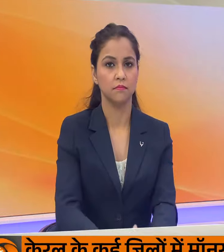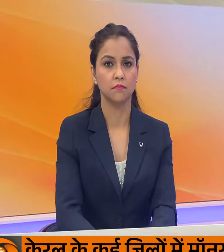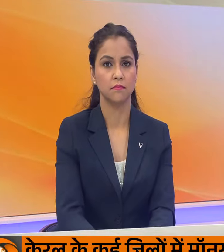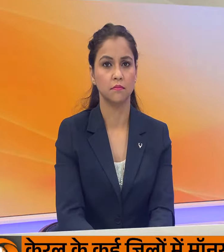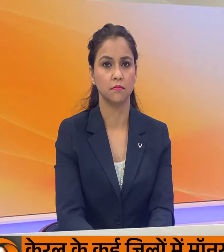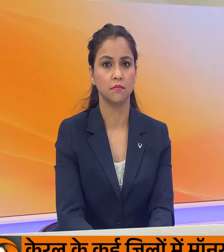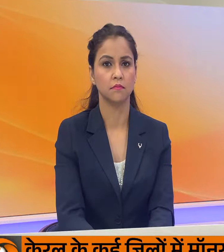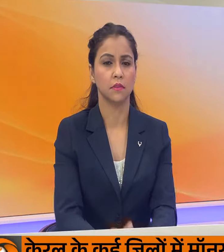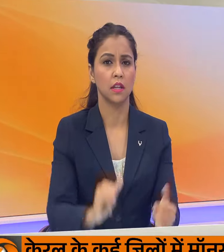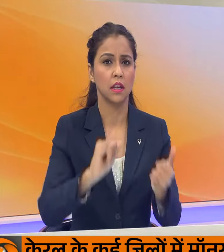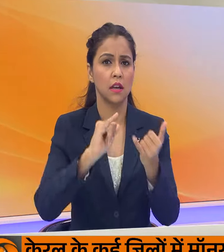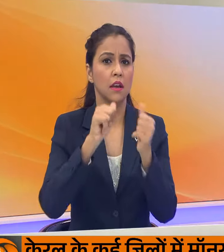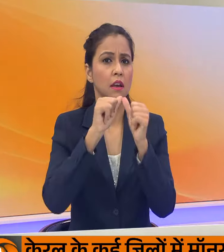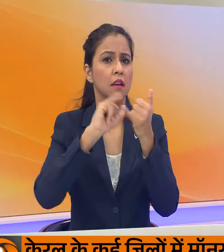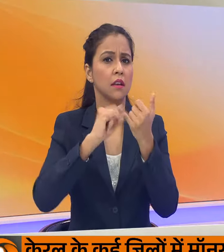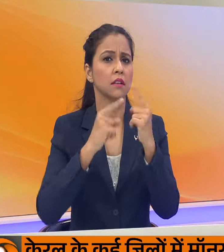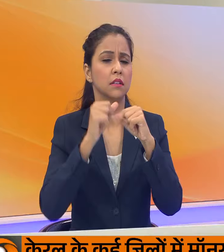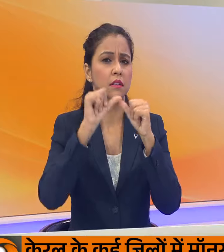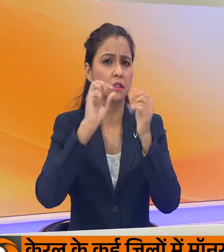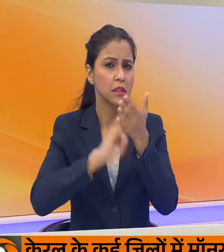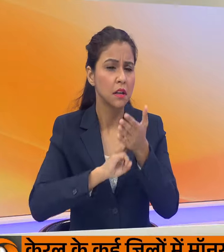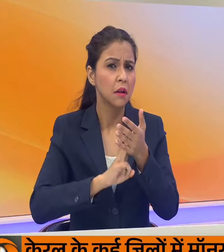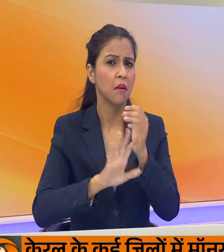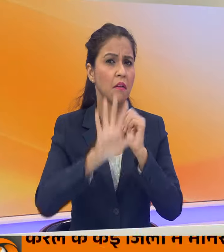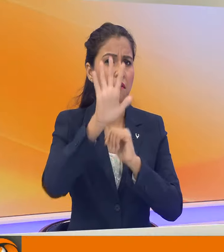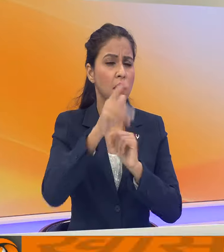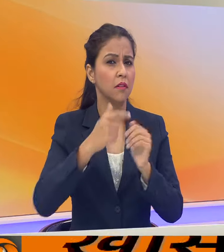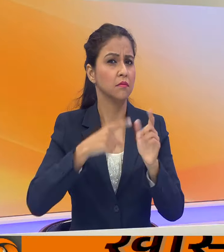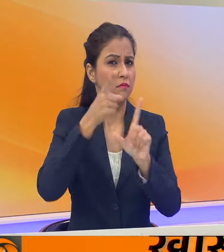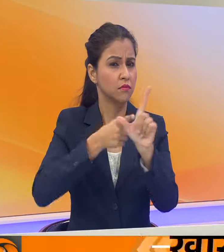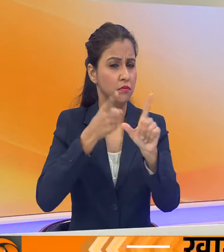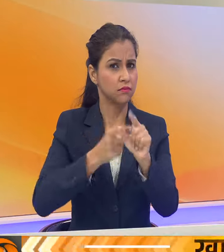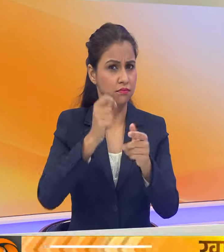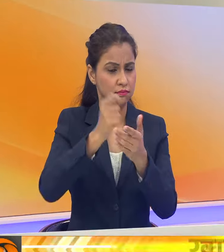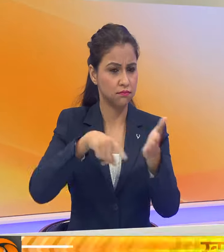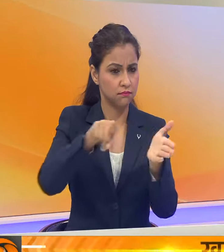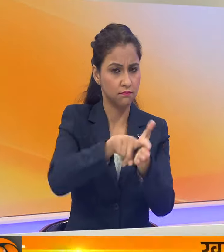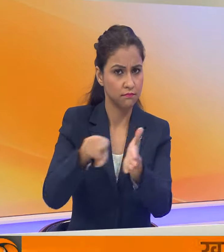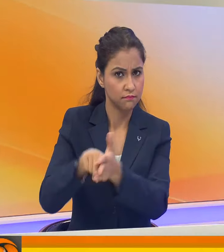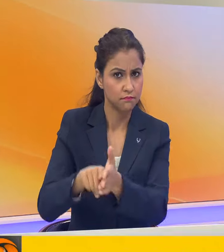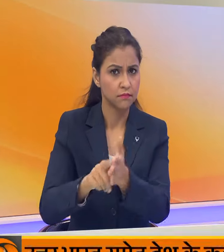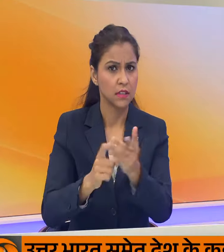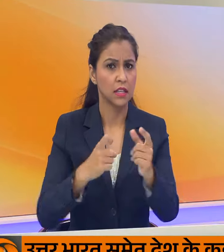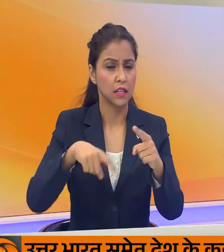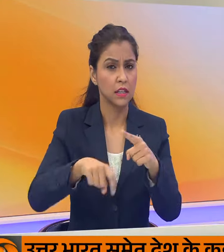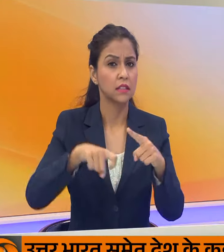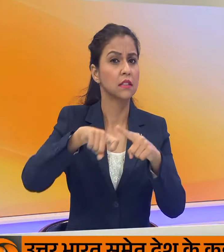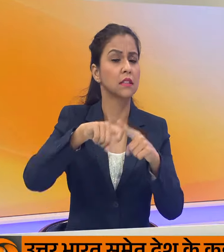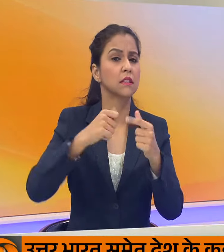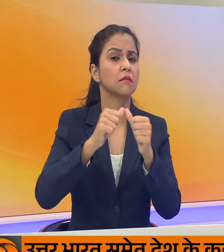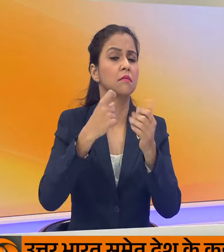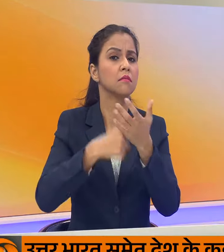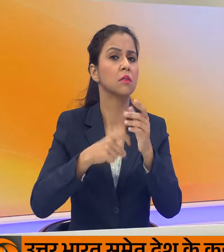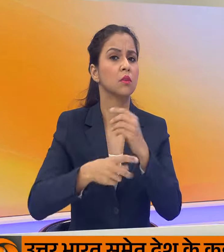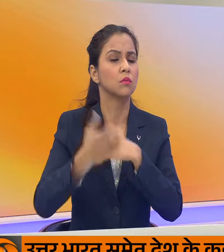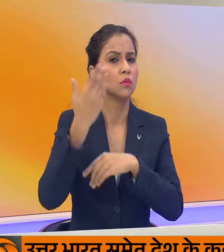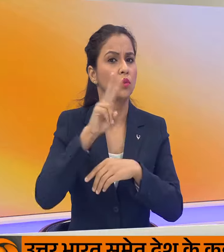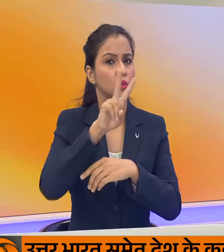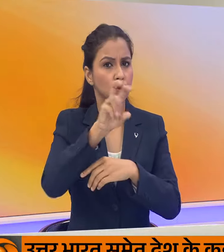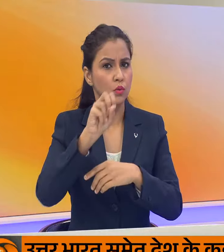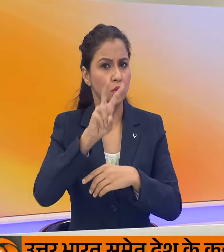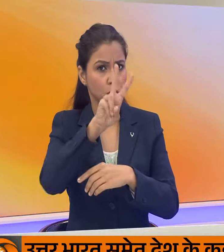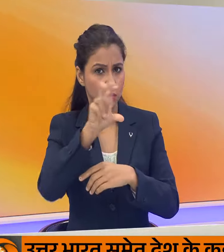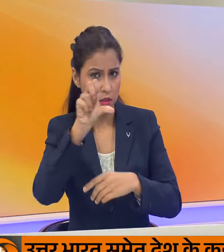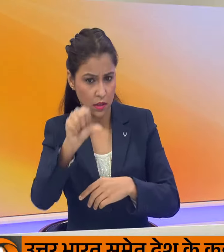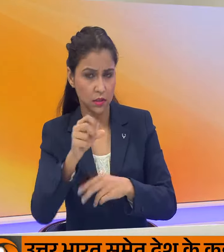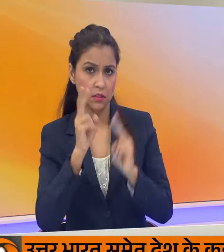एस्टिन विला के मैनेजर उनाई एमरी ने 5 साल के करार पर हस्ताक्षर किये हैं इस करार के साथ ही वे 2029 तक क्लप के